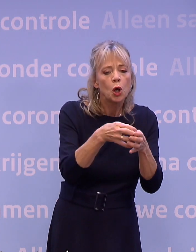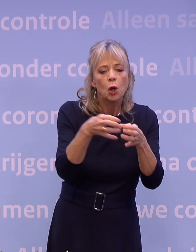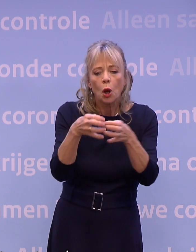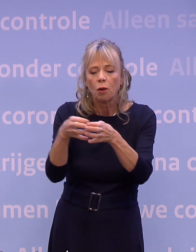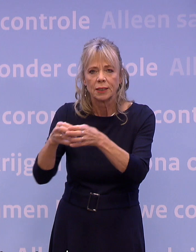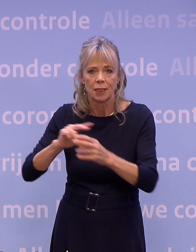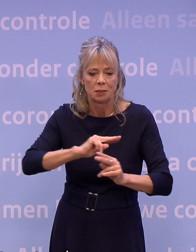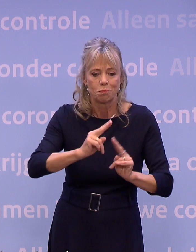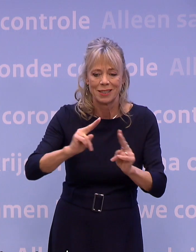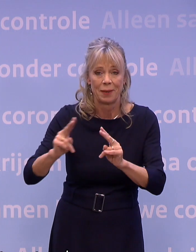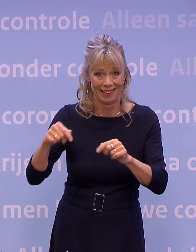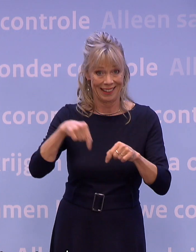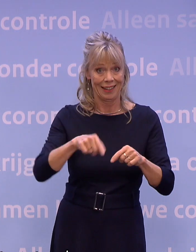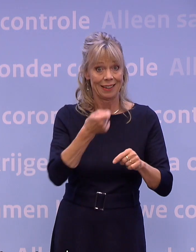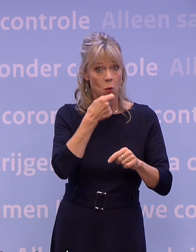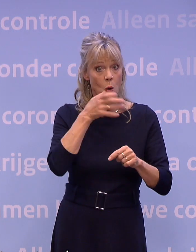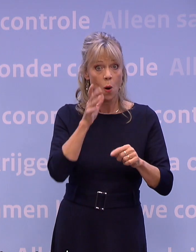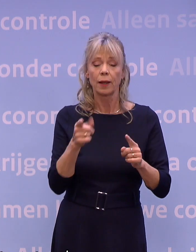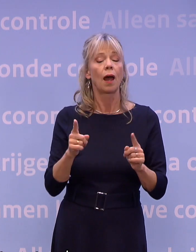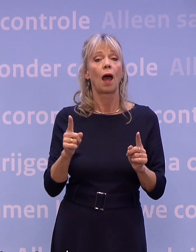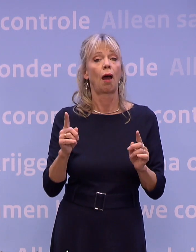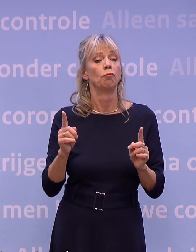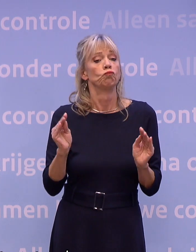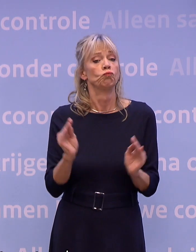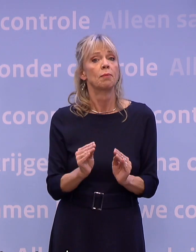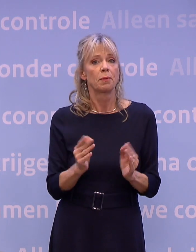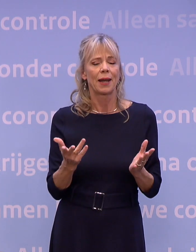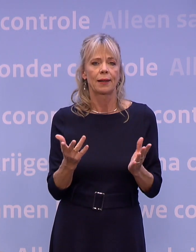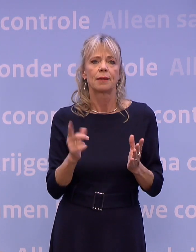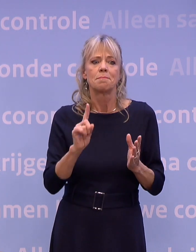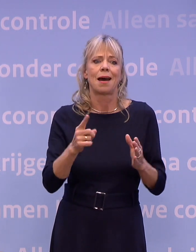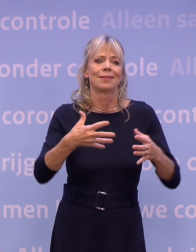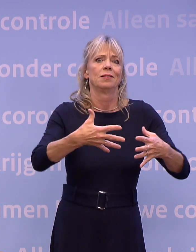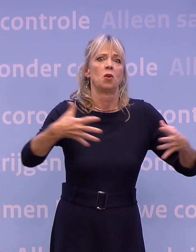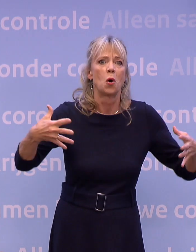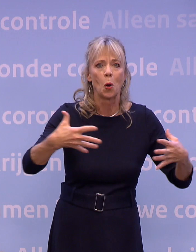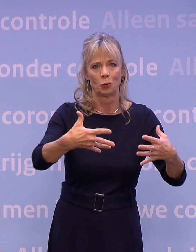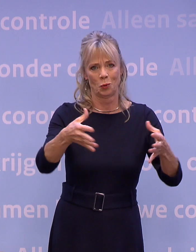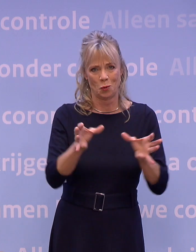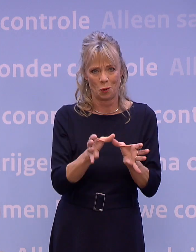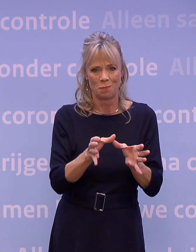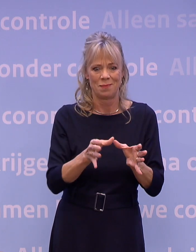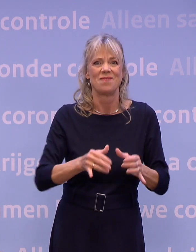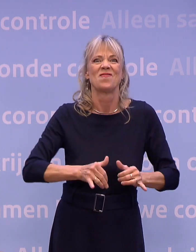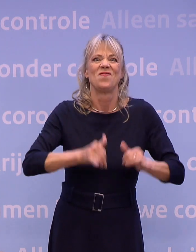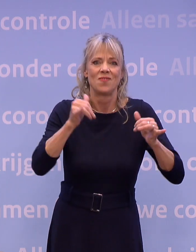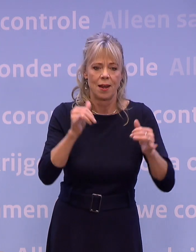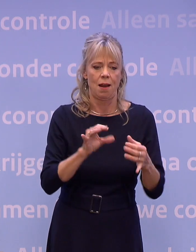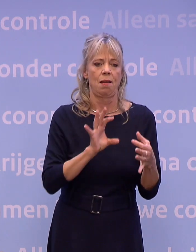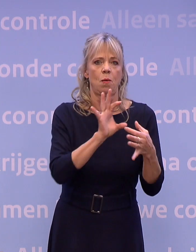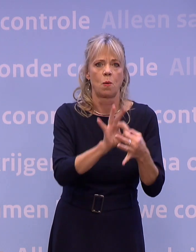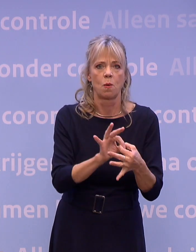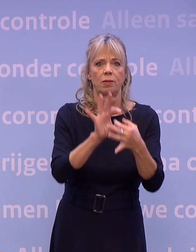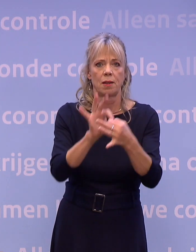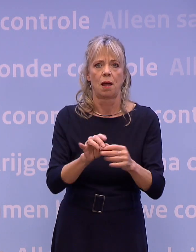relatief beperkt is. Maar het gaat wel meteen om grote groepen en het gaat ook om heel veel contactmomenten. Een